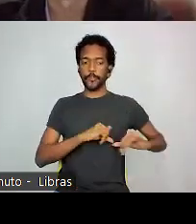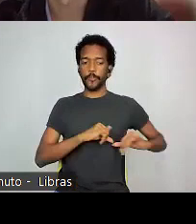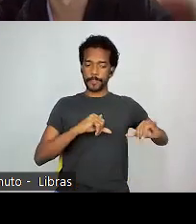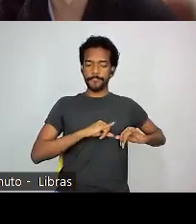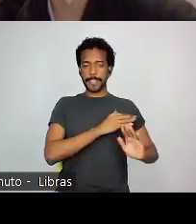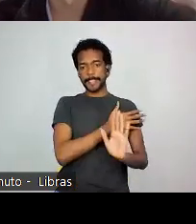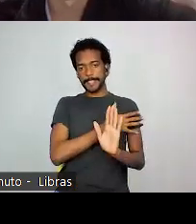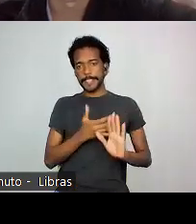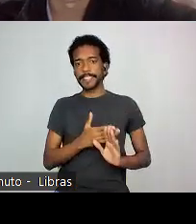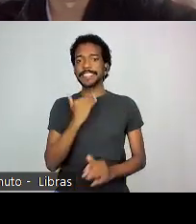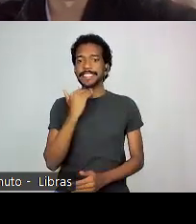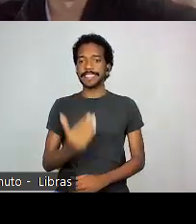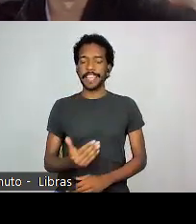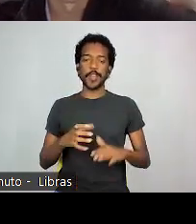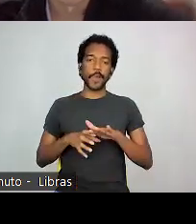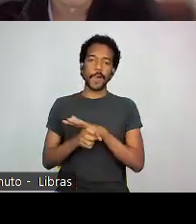sem as cotas,